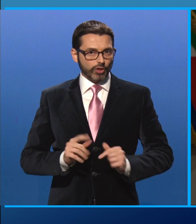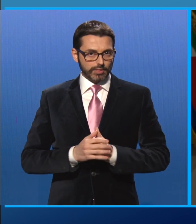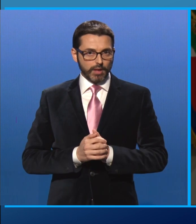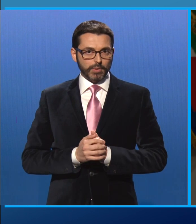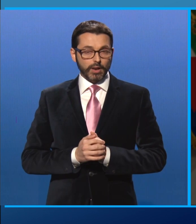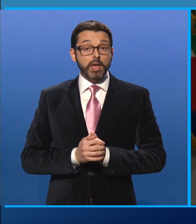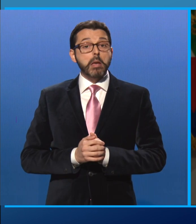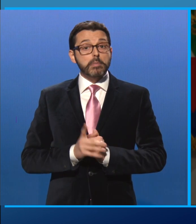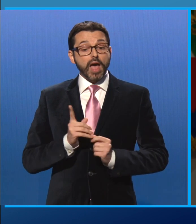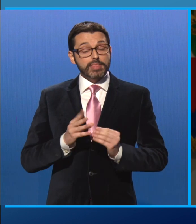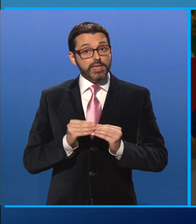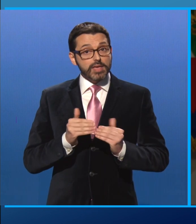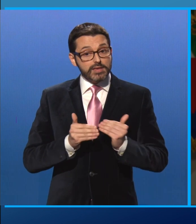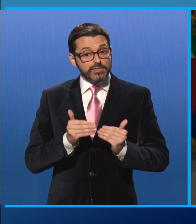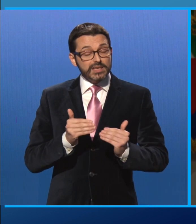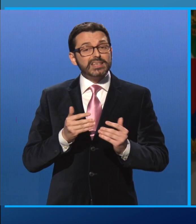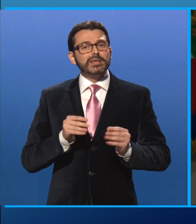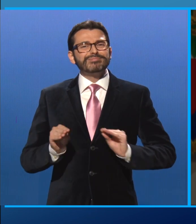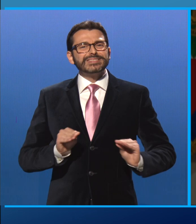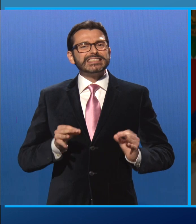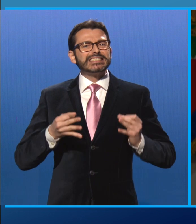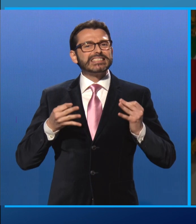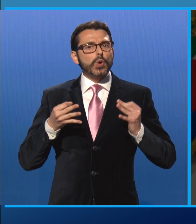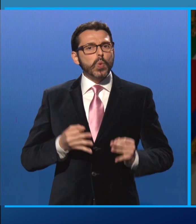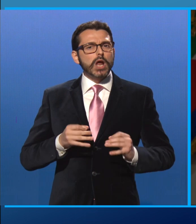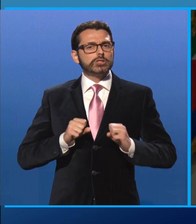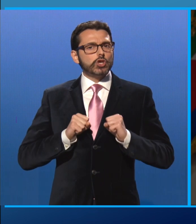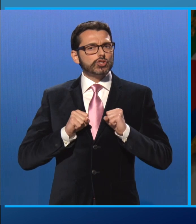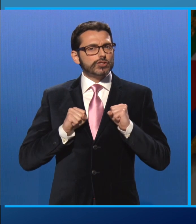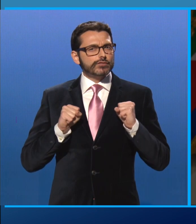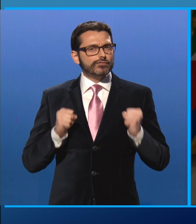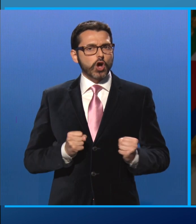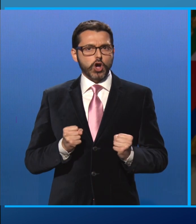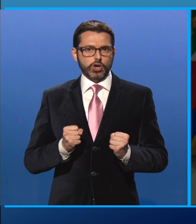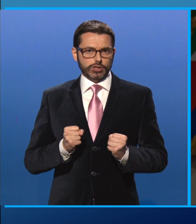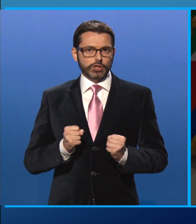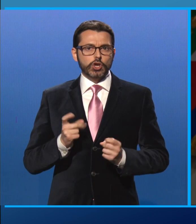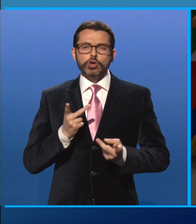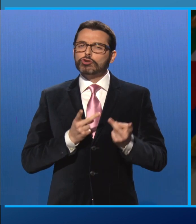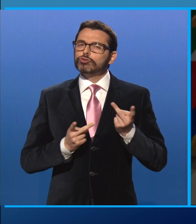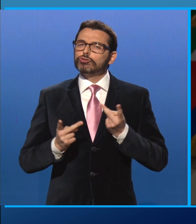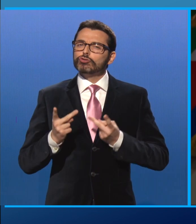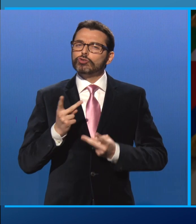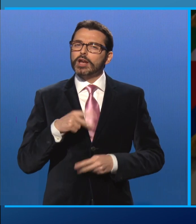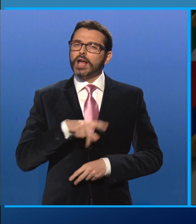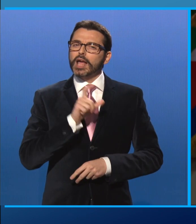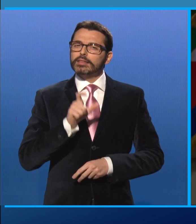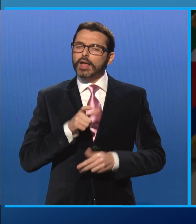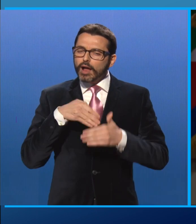tutte le misure di sicurezza e tutti gli sorsi per impedire che nel nostro Paese si radichino presenze minacciose